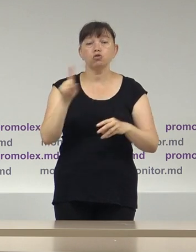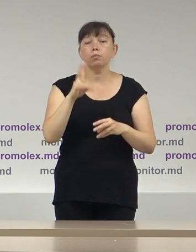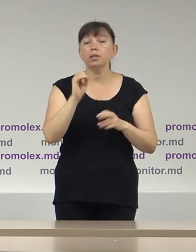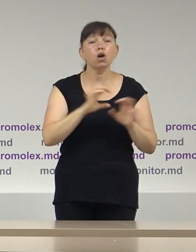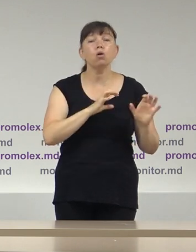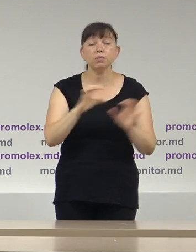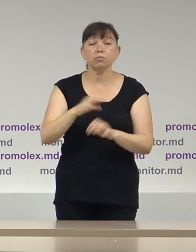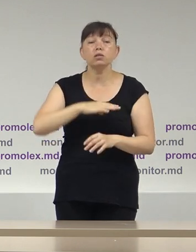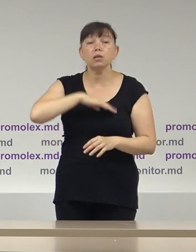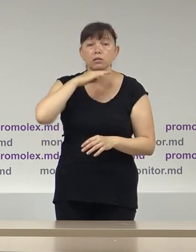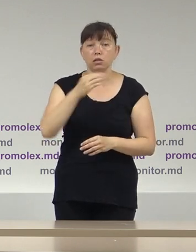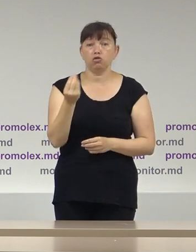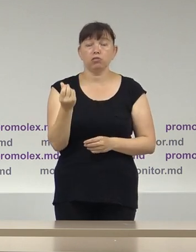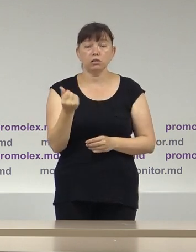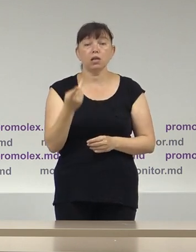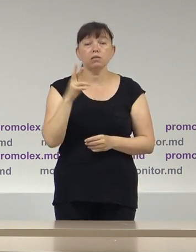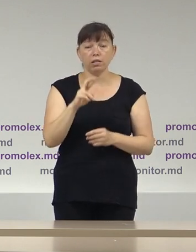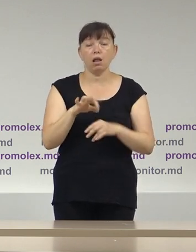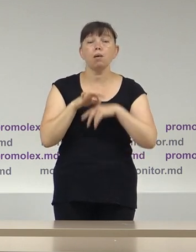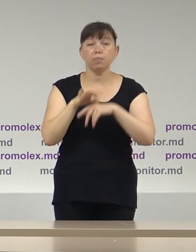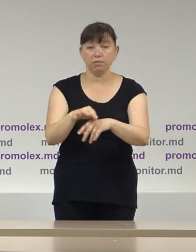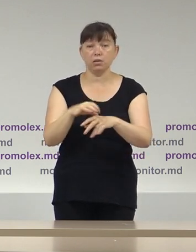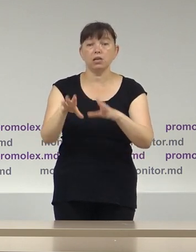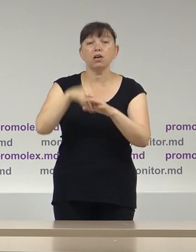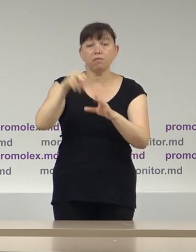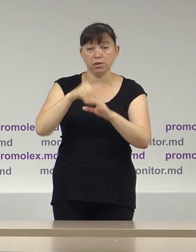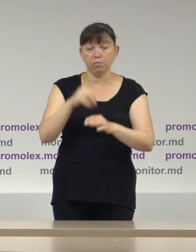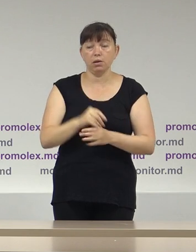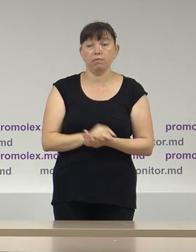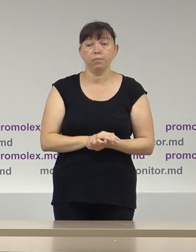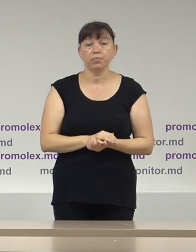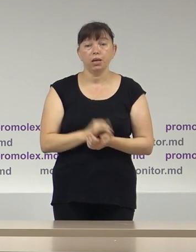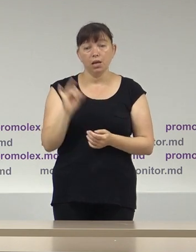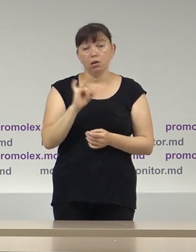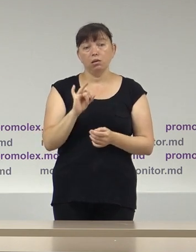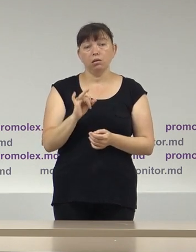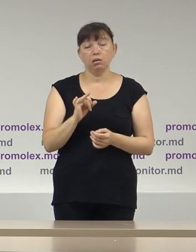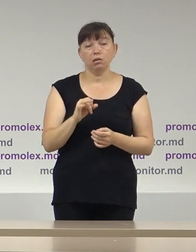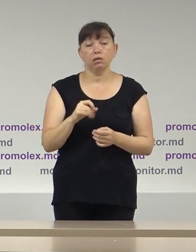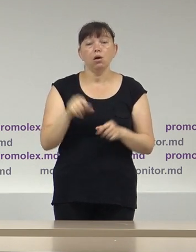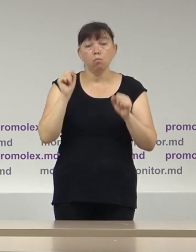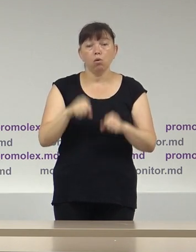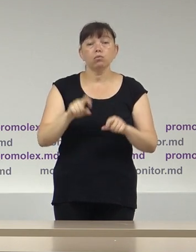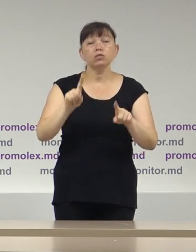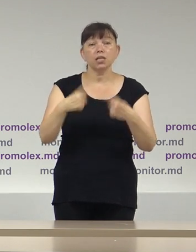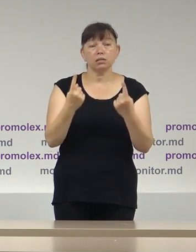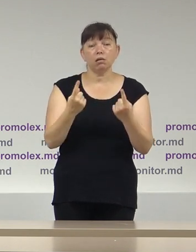asigura suficiente resurse pentru organizarea legilor și astfel să fie creat